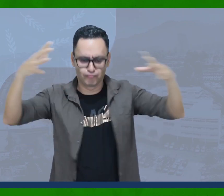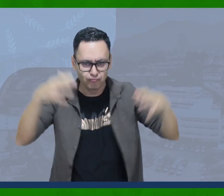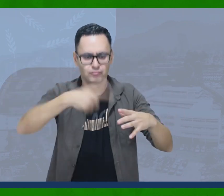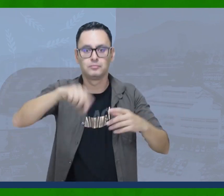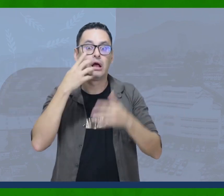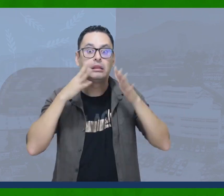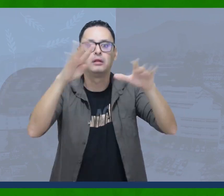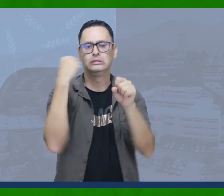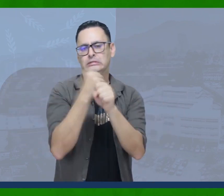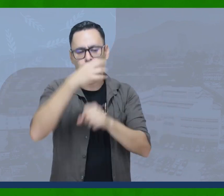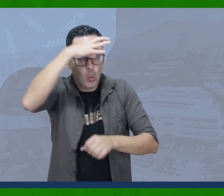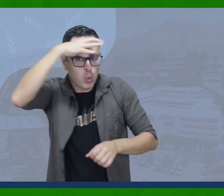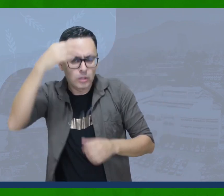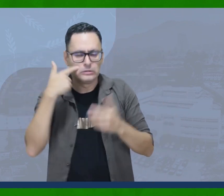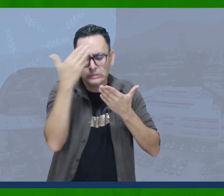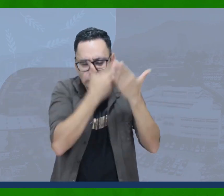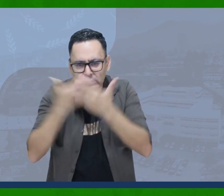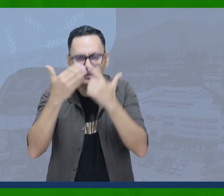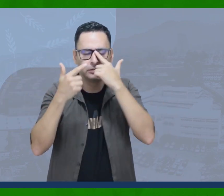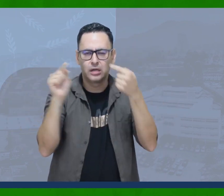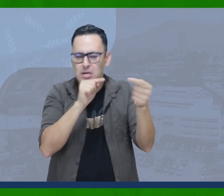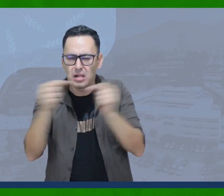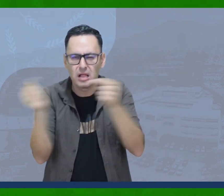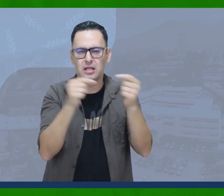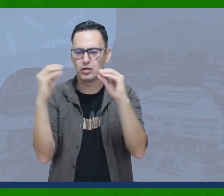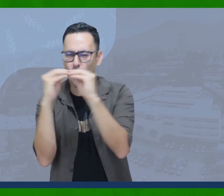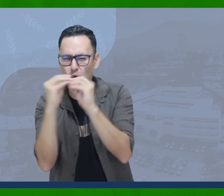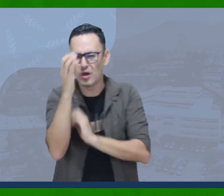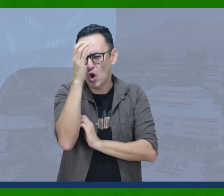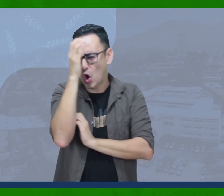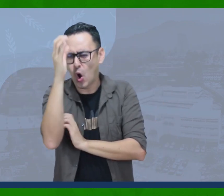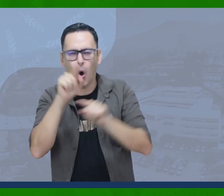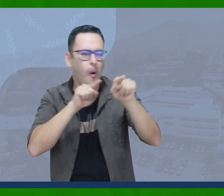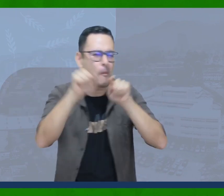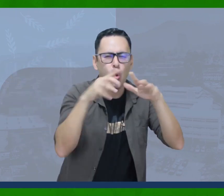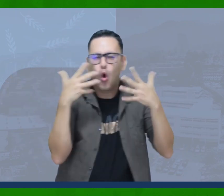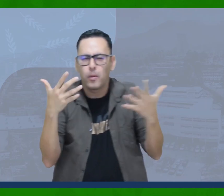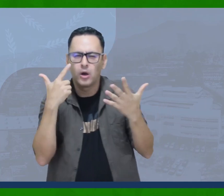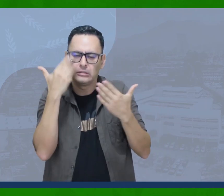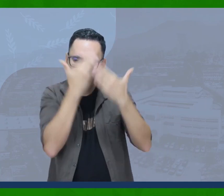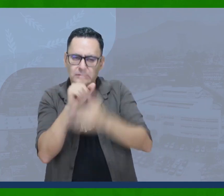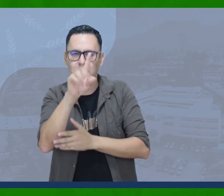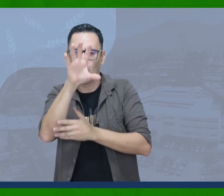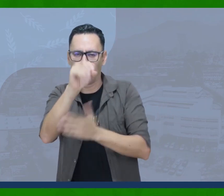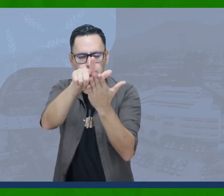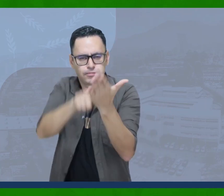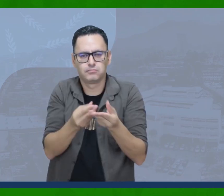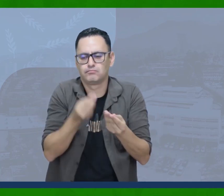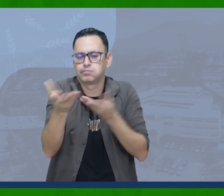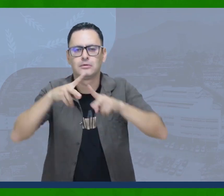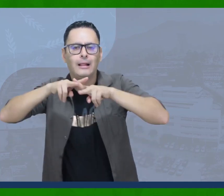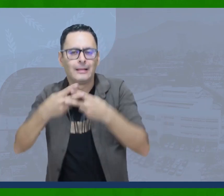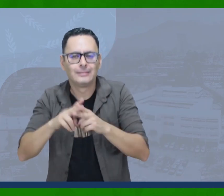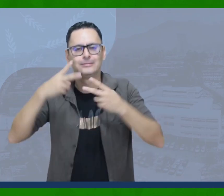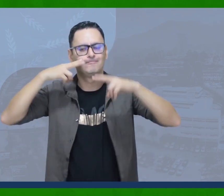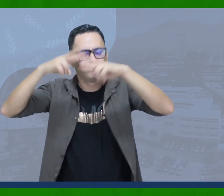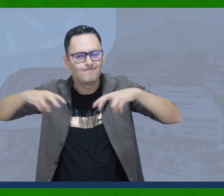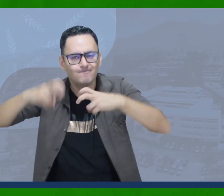iniciando en marzo del 2020, antes de pandemia, realizando anteriormente las etapas descritas, como los grupos